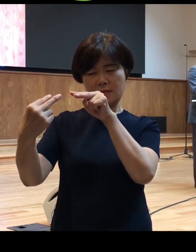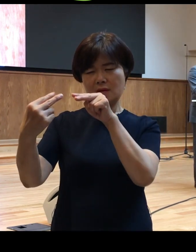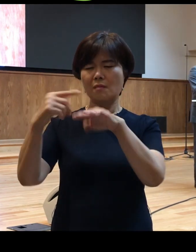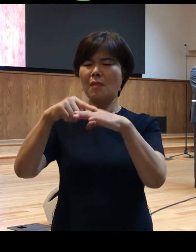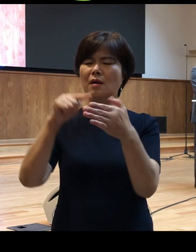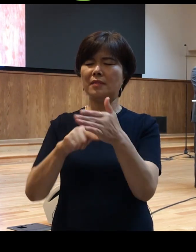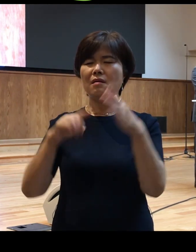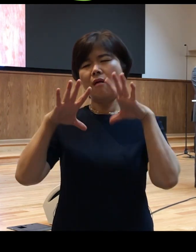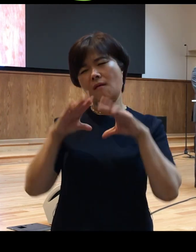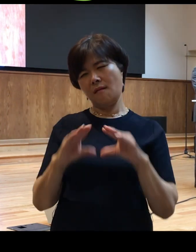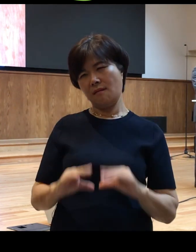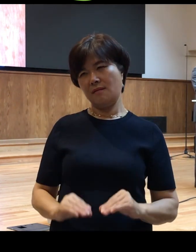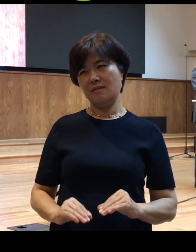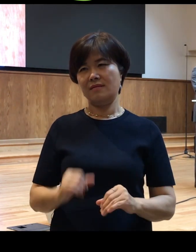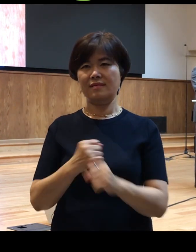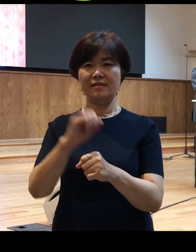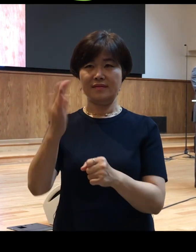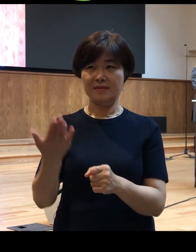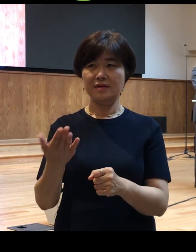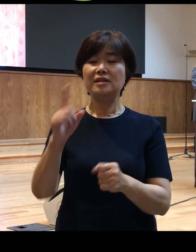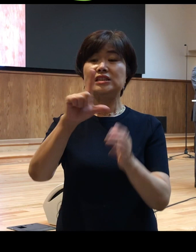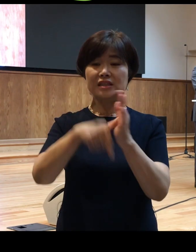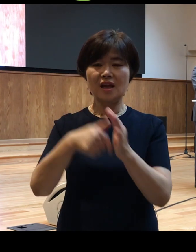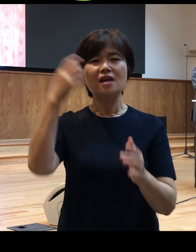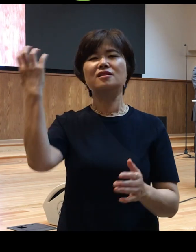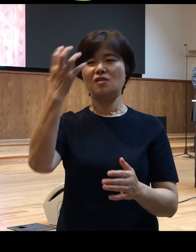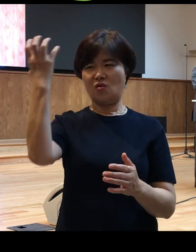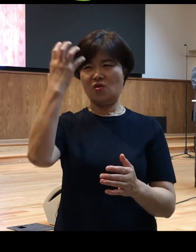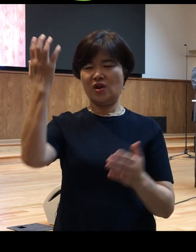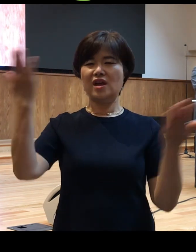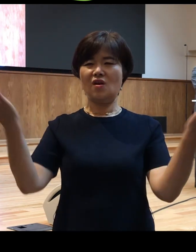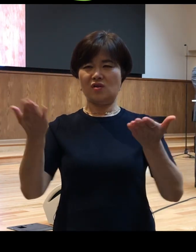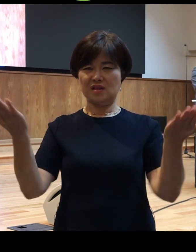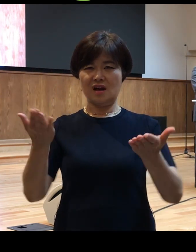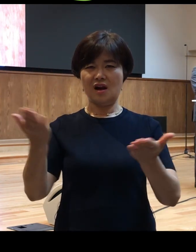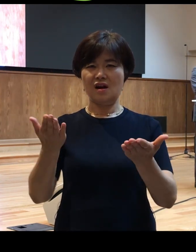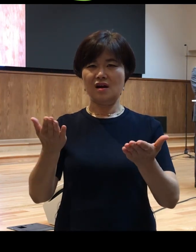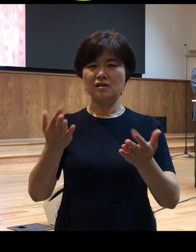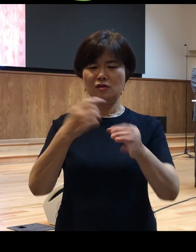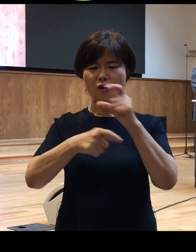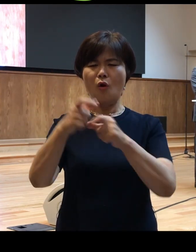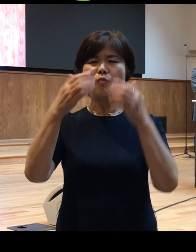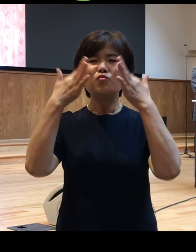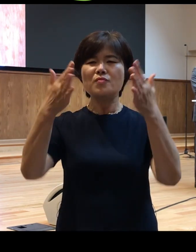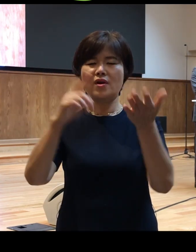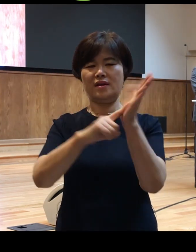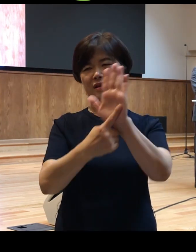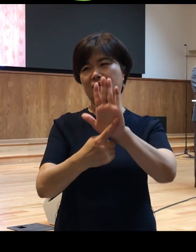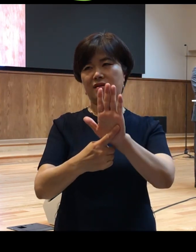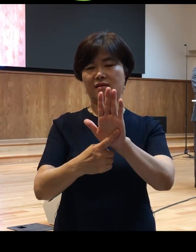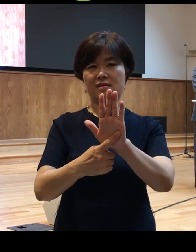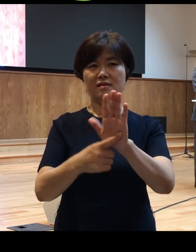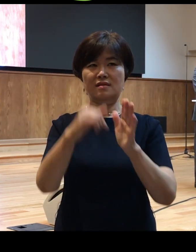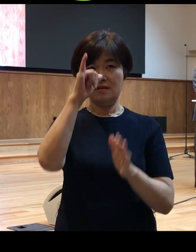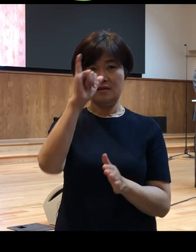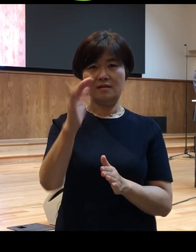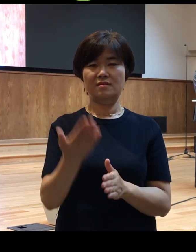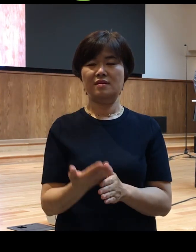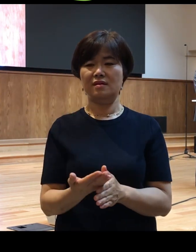그럼 그때 성령의 역사가 더 분명하게 나타난 것이죠 그럼 하나님의 사람은